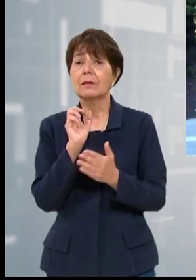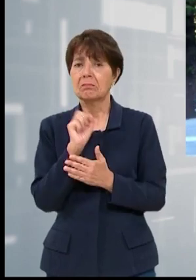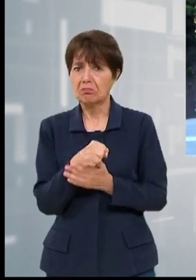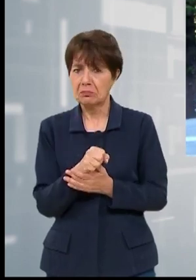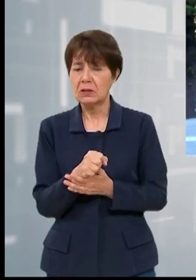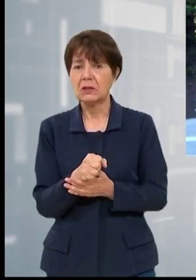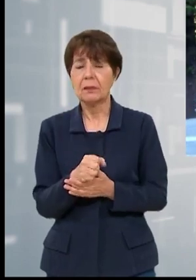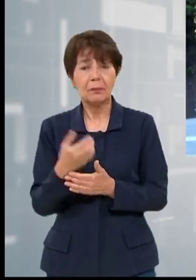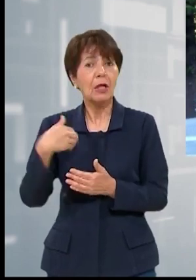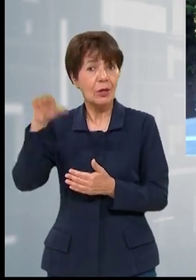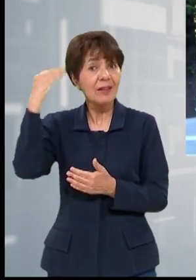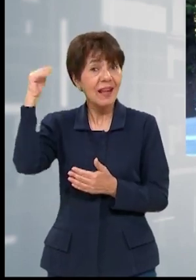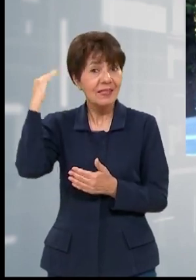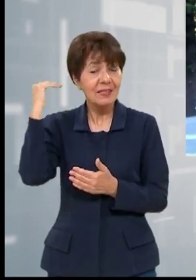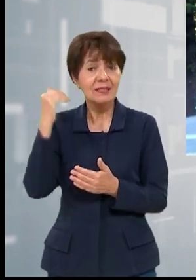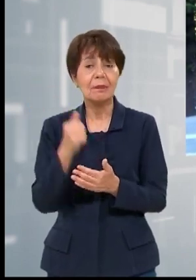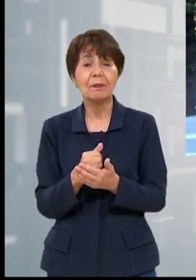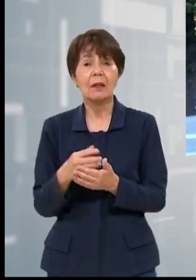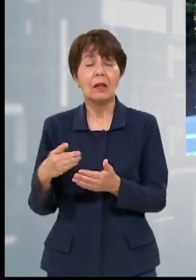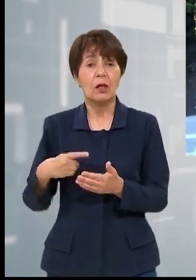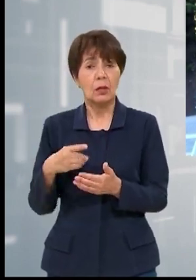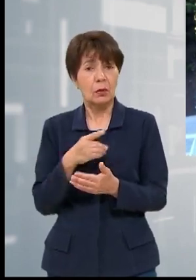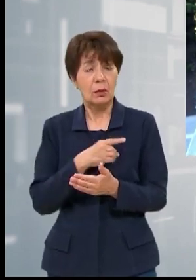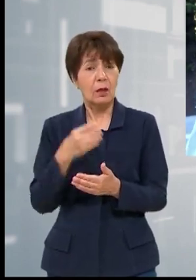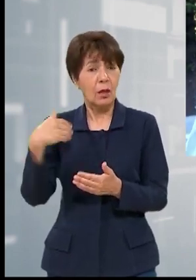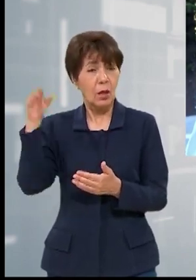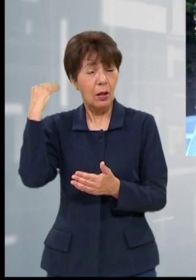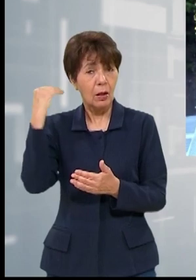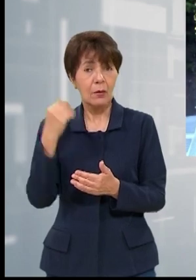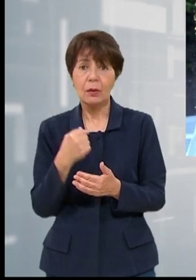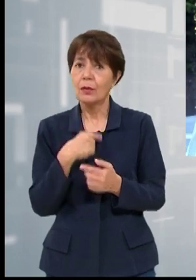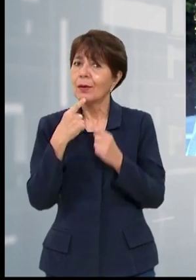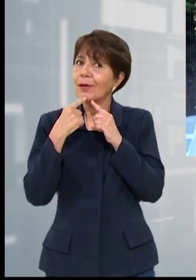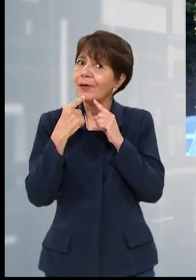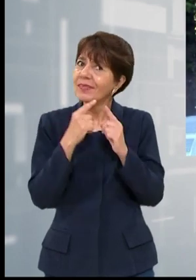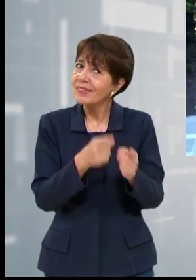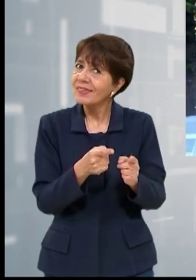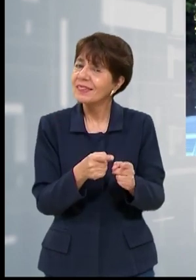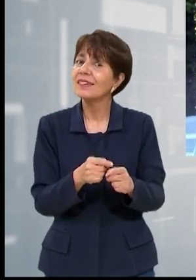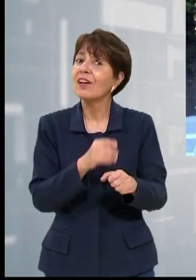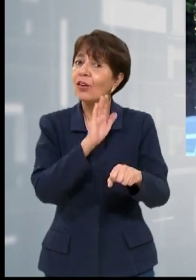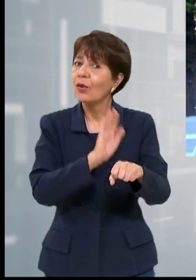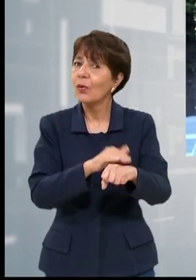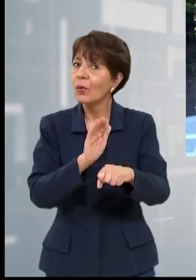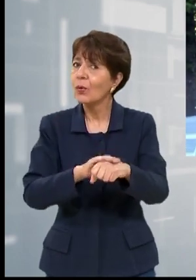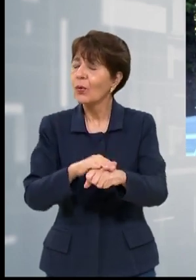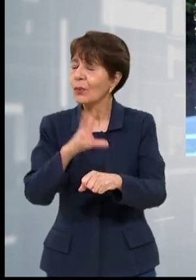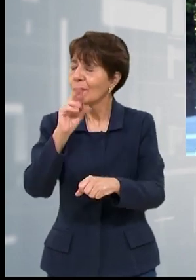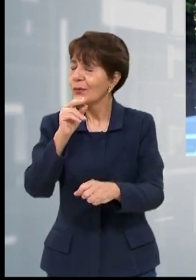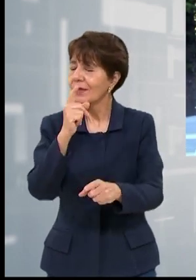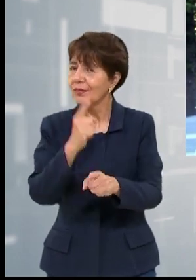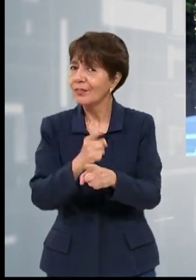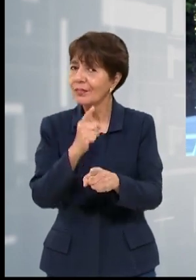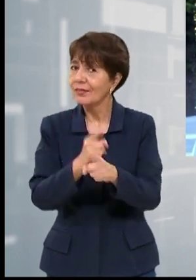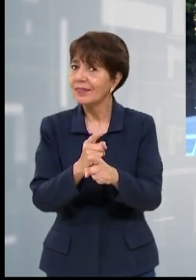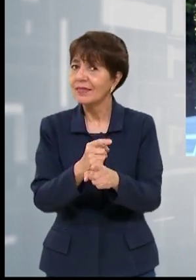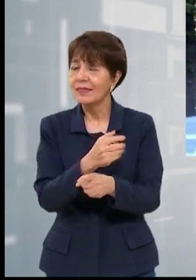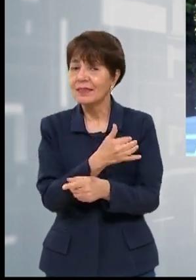Nacional y a pesar de que hubieron muchos avisos de alerta en que no estaba esta situación